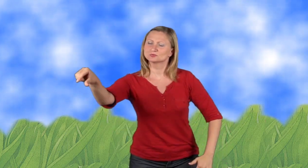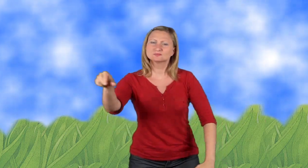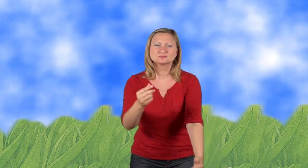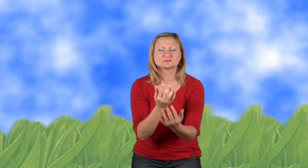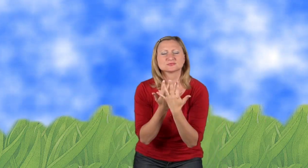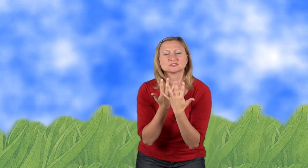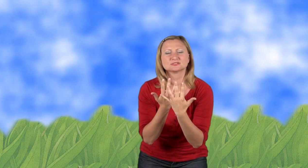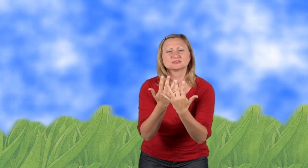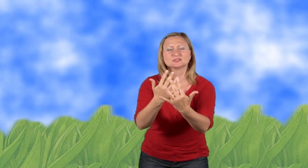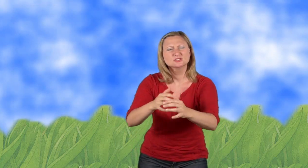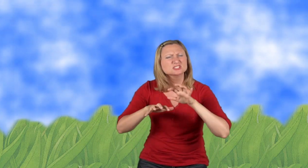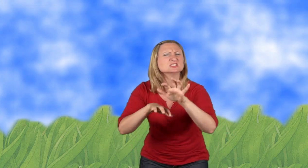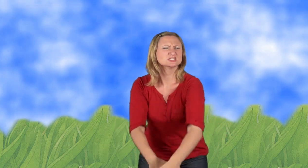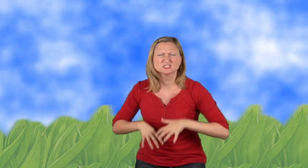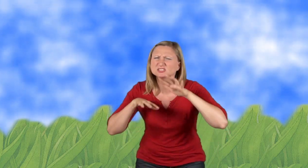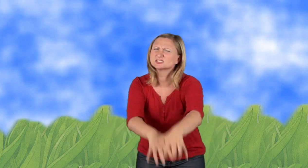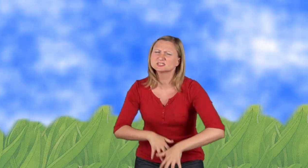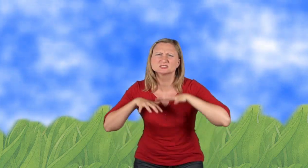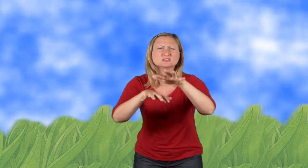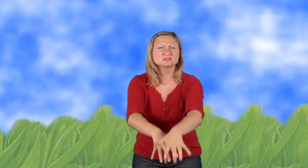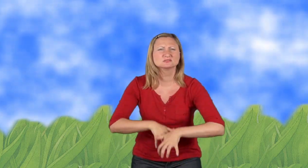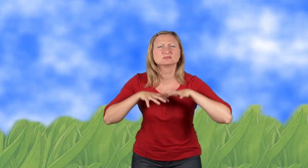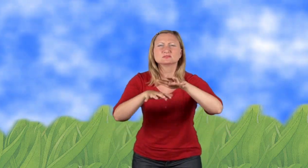nahegelegenen Waldstreifen an einem kleinen Wasserlauf.